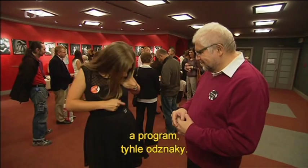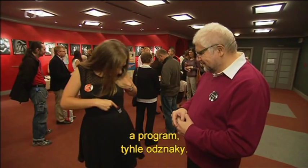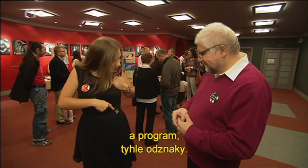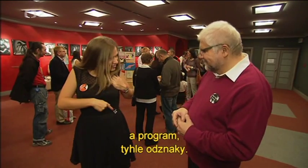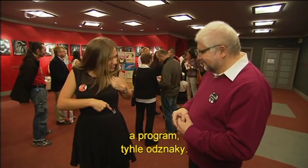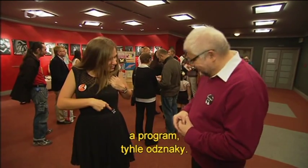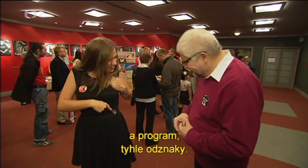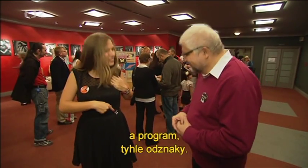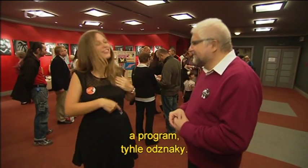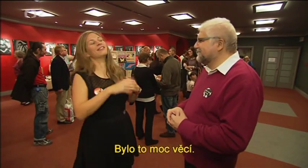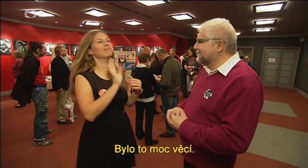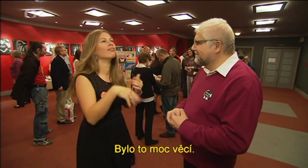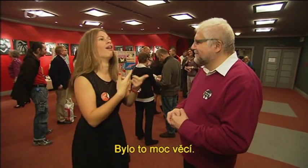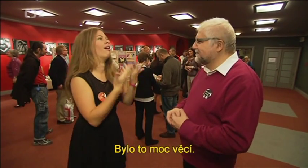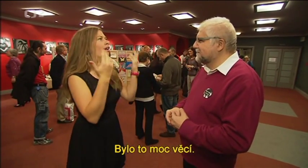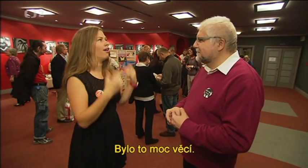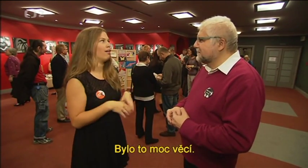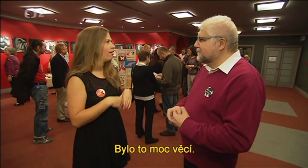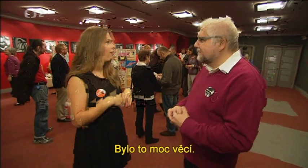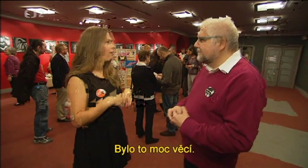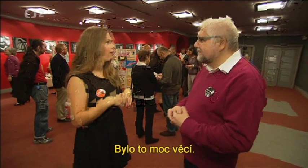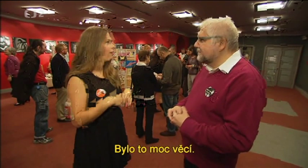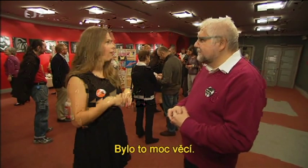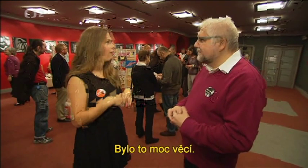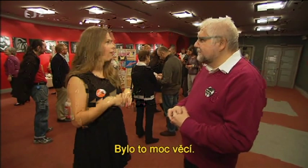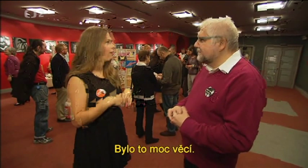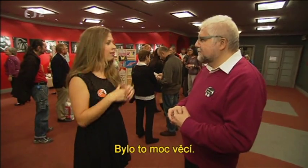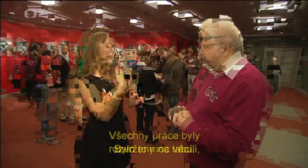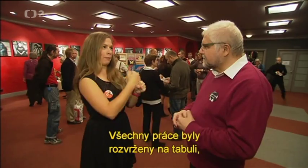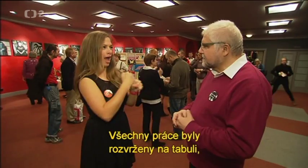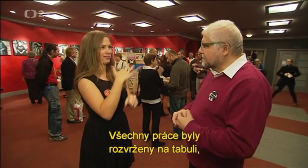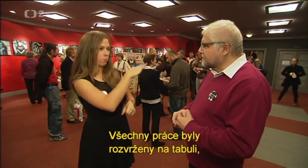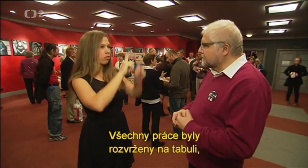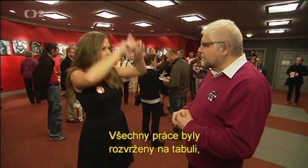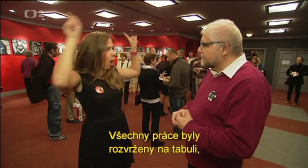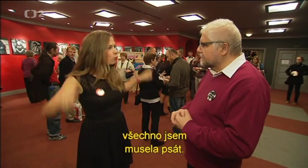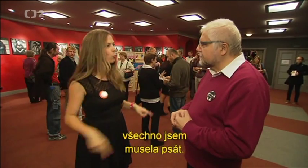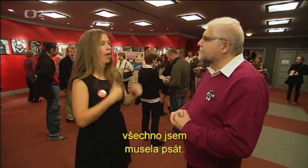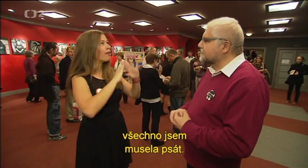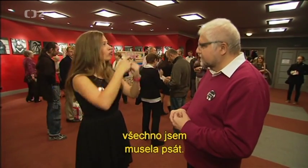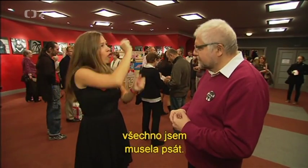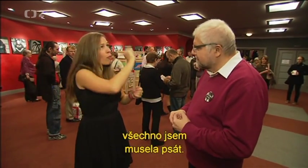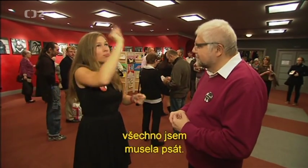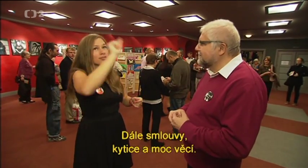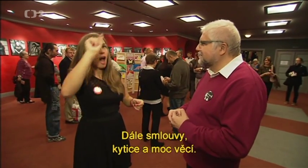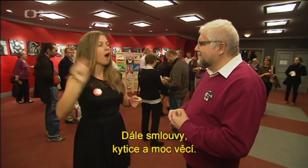Ano, pak tyhle odznáčky, bylo to moc věcí. Ženy byly jené na tabuli. Všechno se musela psát. Dále smlouvy,